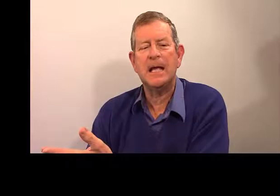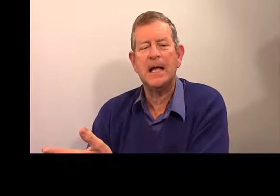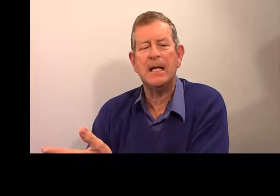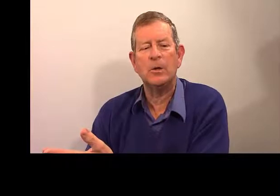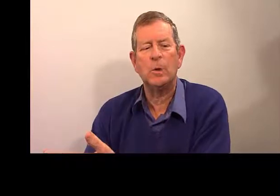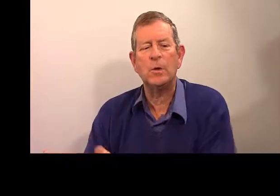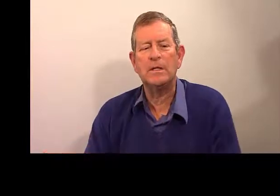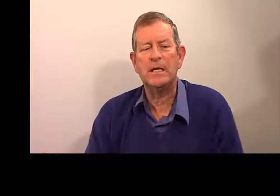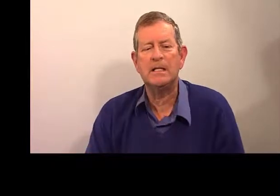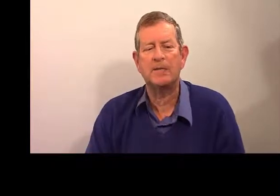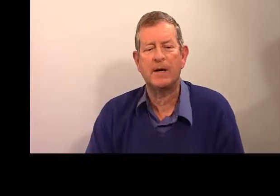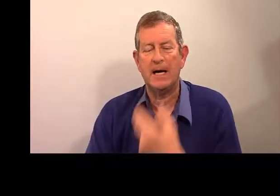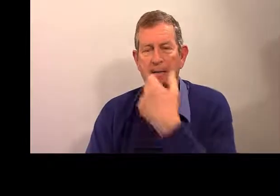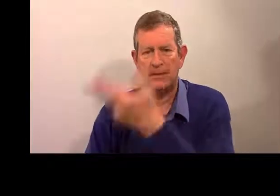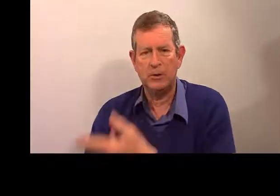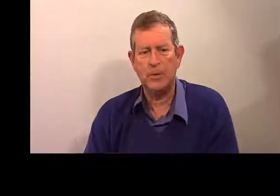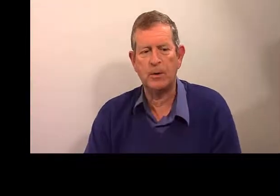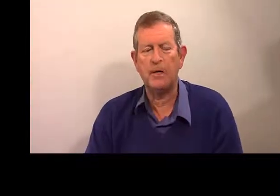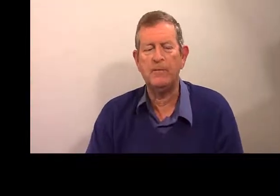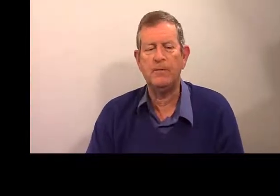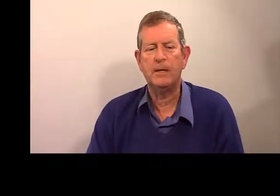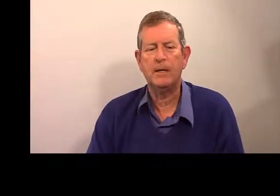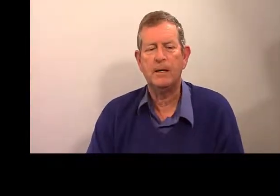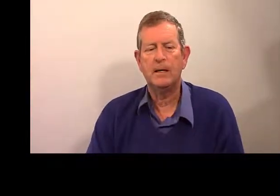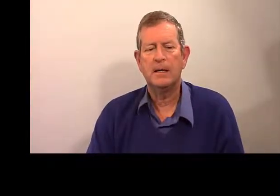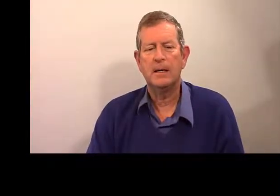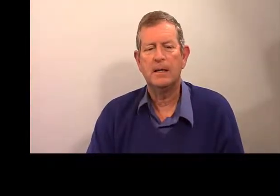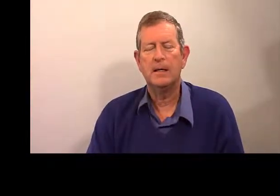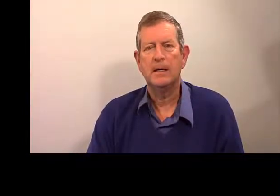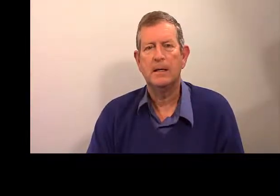Mexicain, mexicaine. Donc, dites cette phrase, numéro 9.